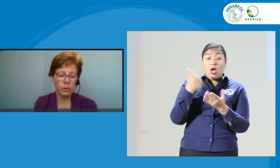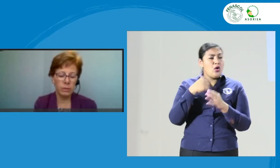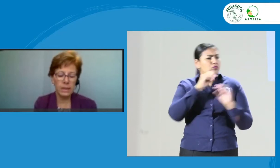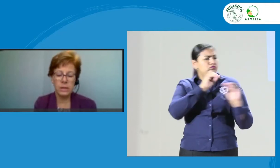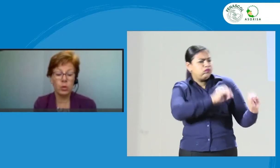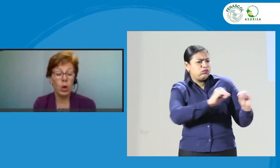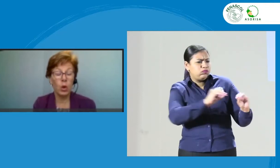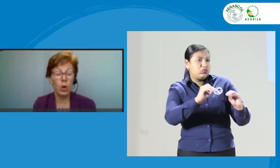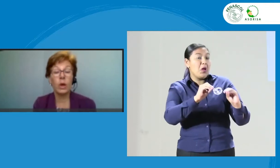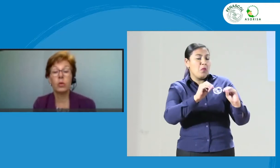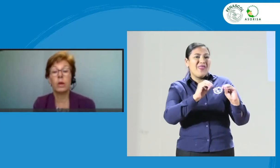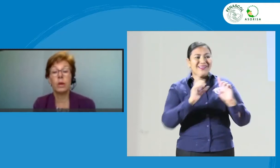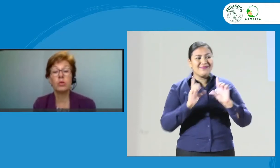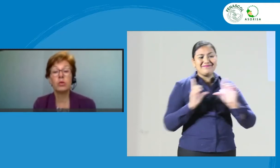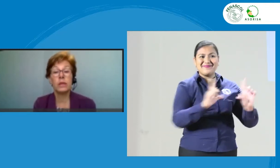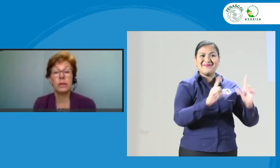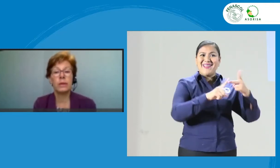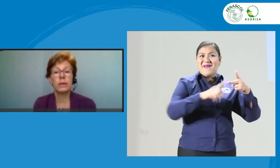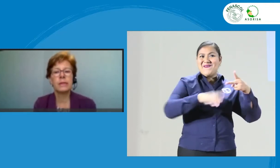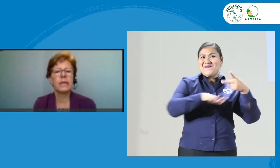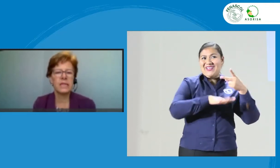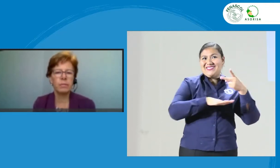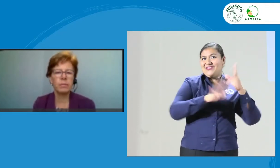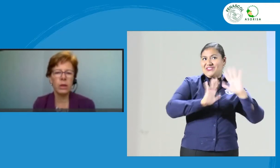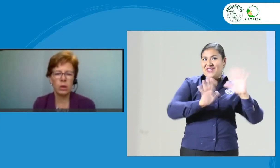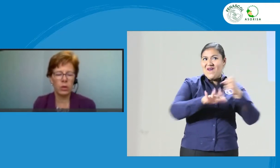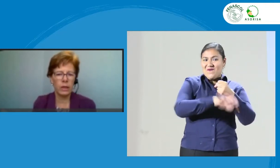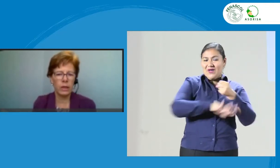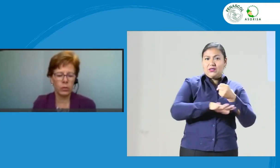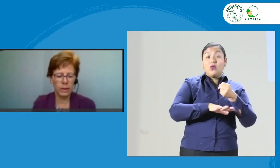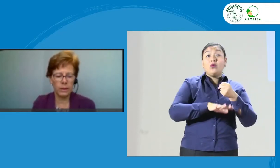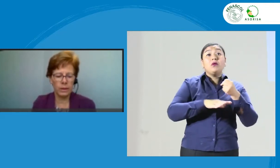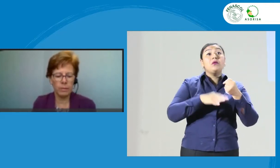básico. Cuando evaluamos intérpretes, ¿qué espero a lo largo del tiempo?